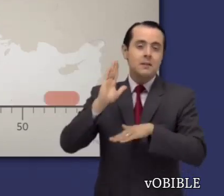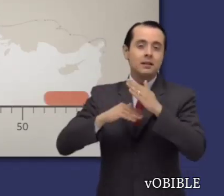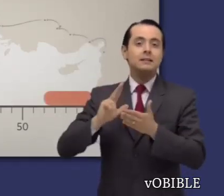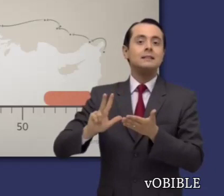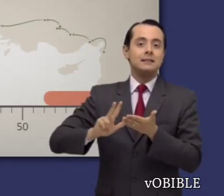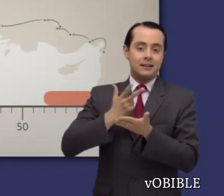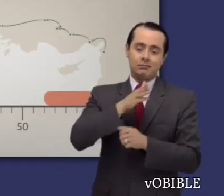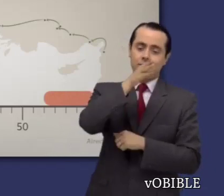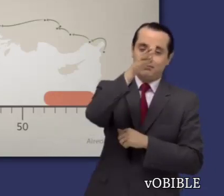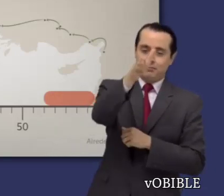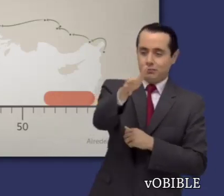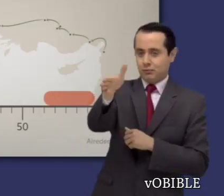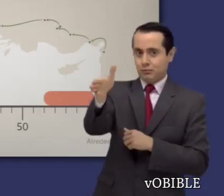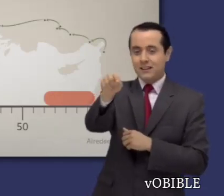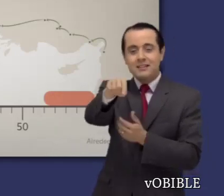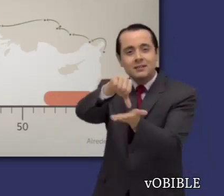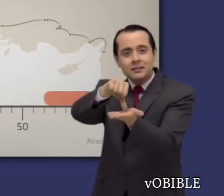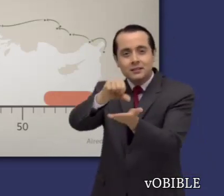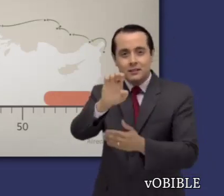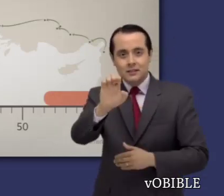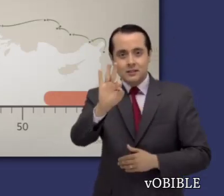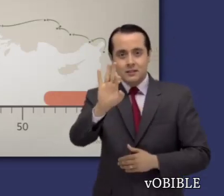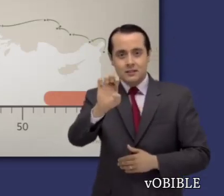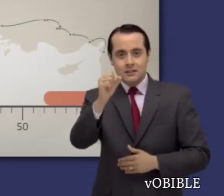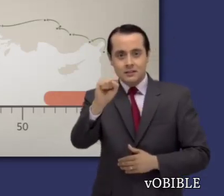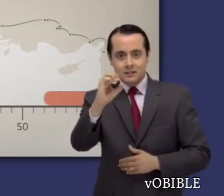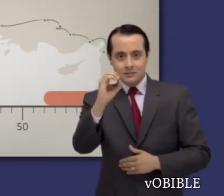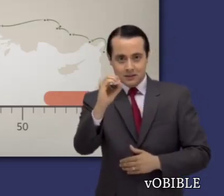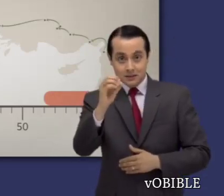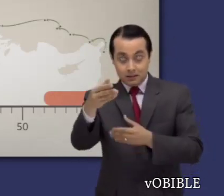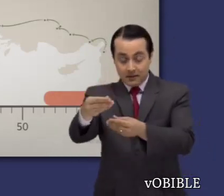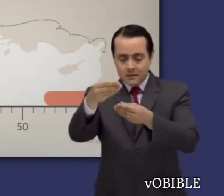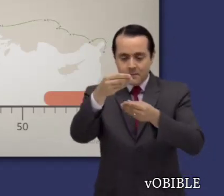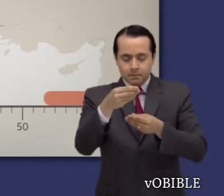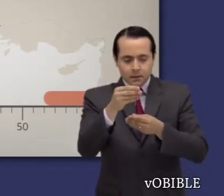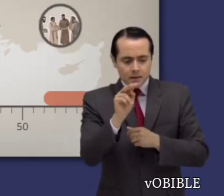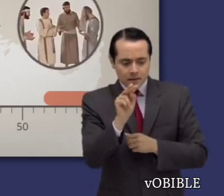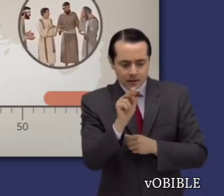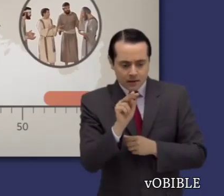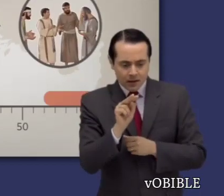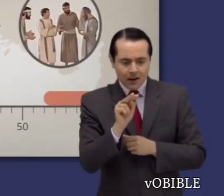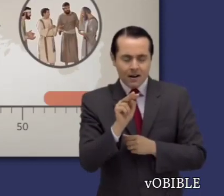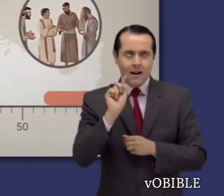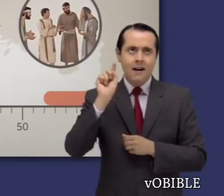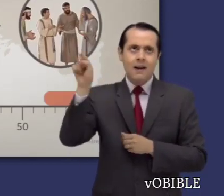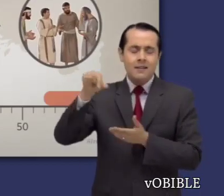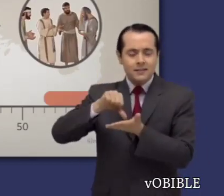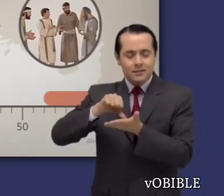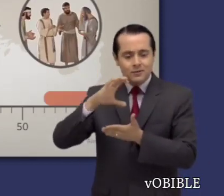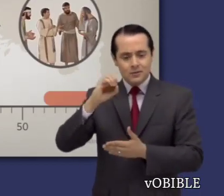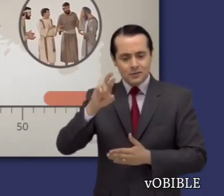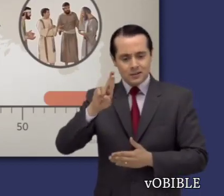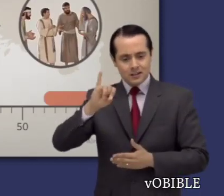Durante su tercer viaje misional, mientras estaba en Éfeso, recibió una carta y noticias preocupantes sobre la congregación de